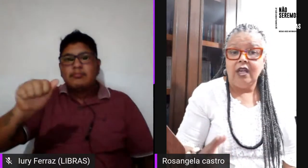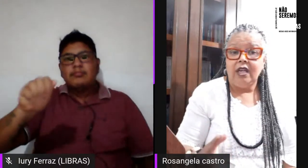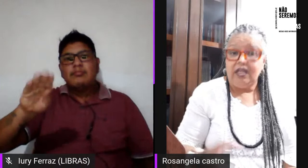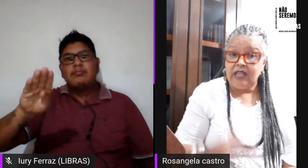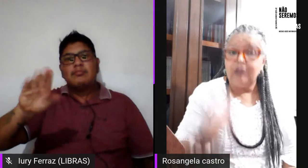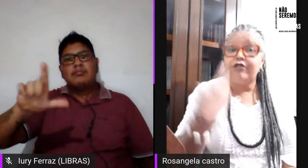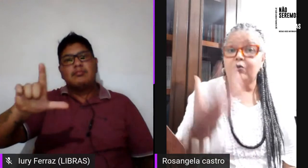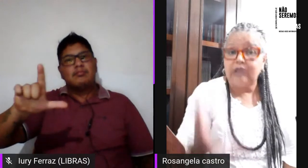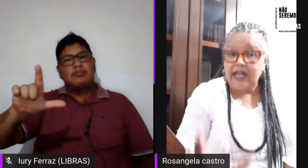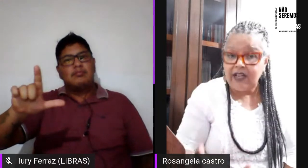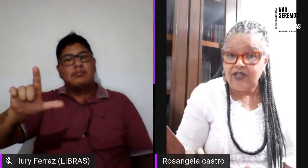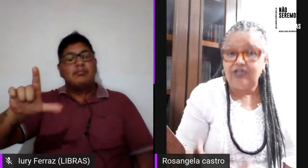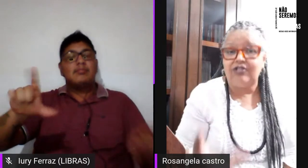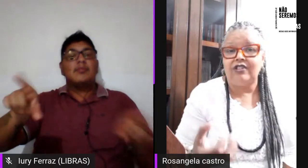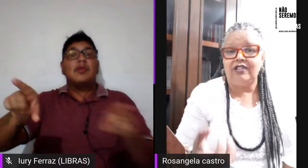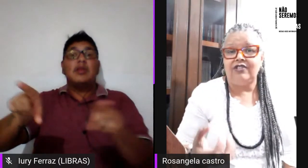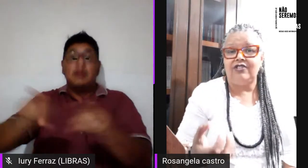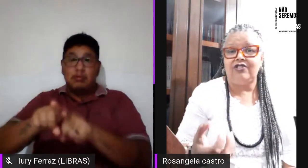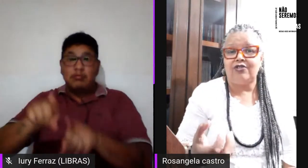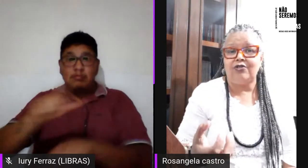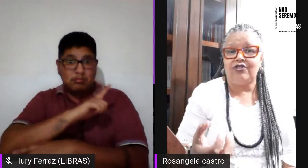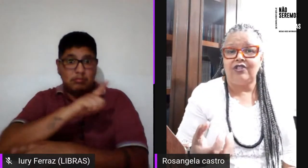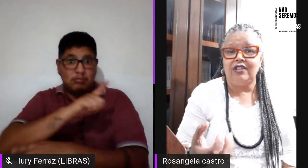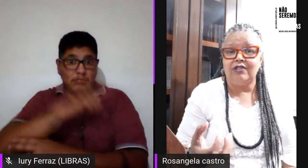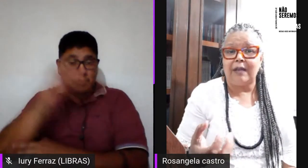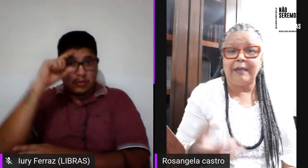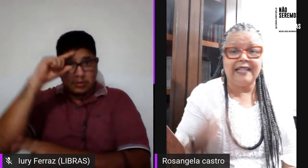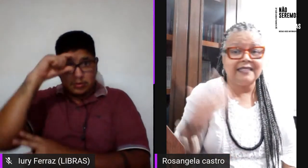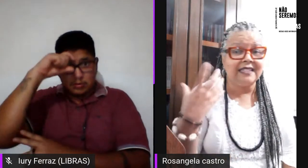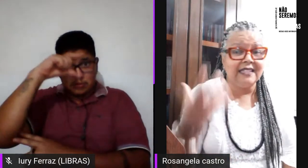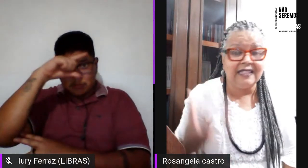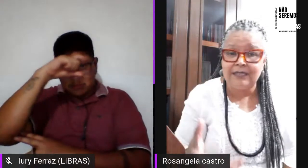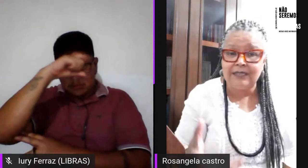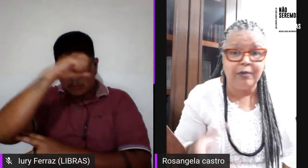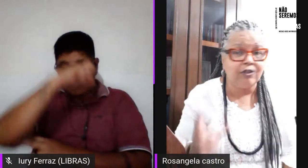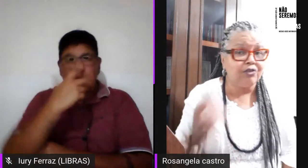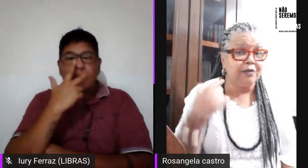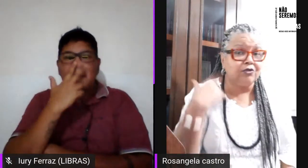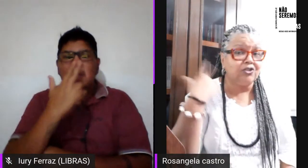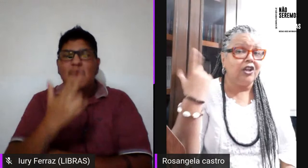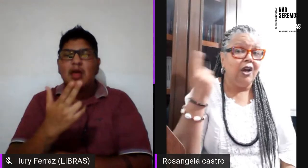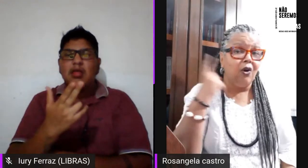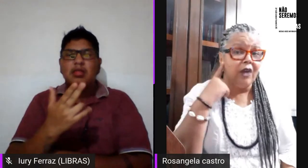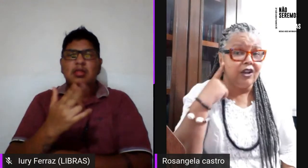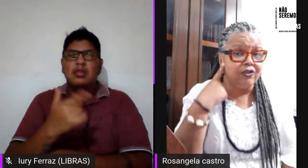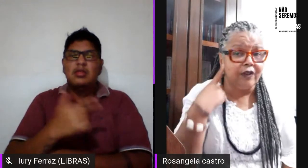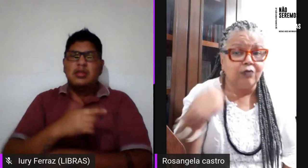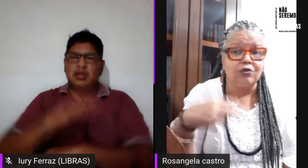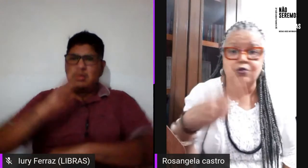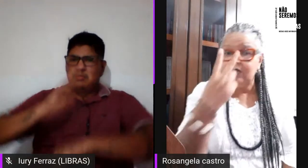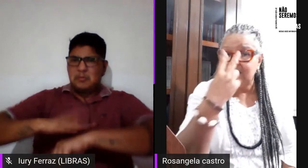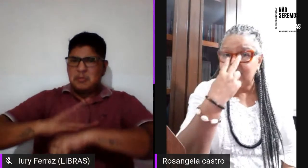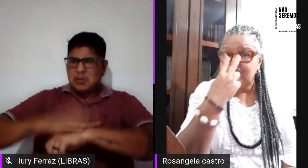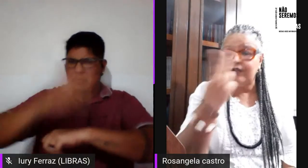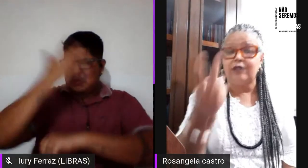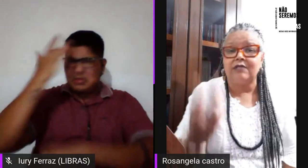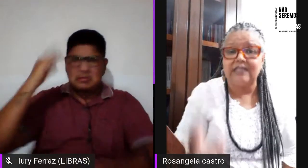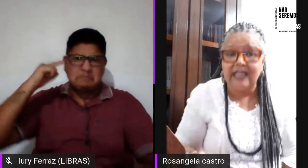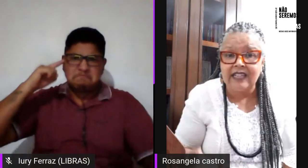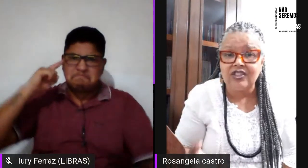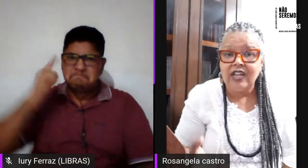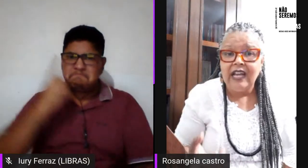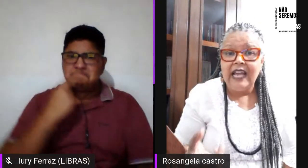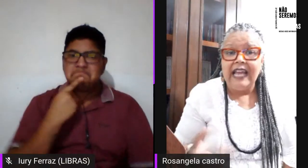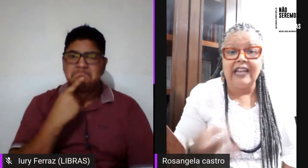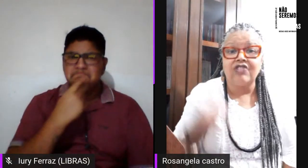e tenho dificuldade de discutir isso lá. Parece que nesse momento as pessoas ficam surdas, elas ficam